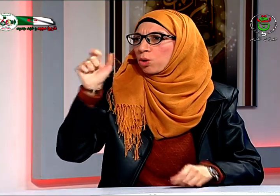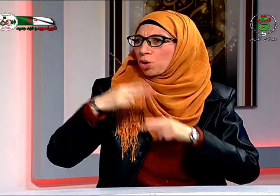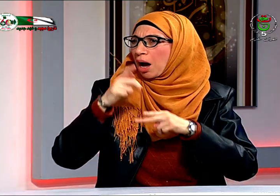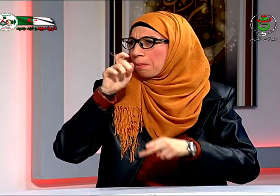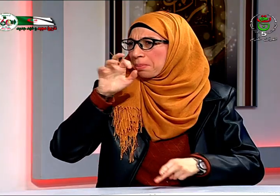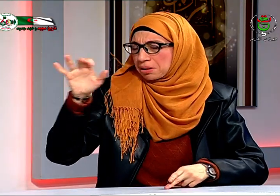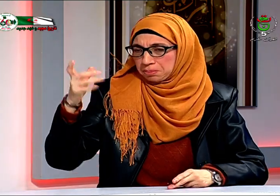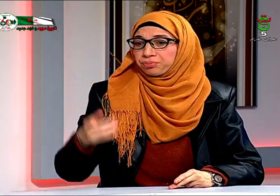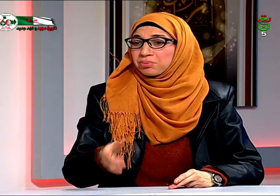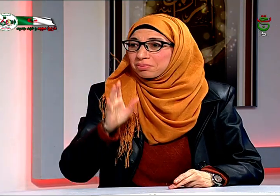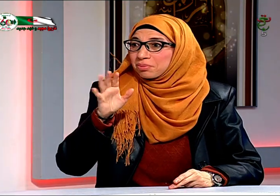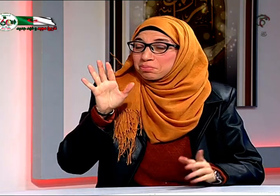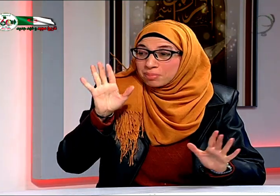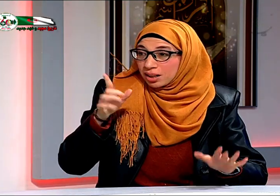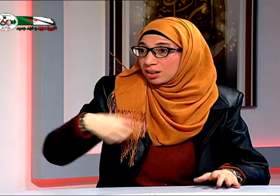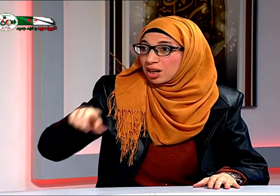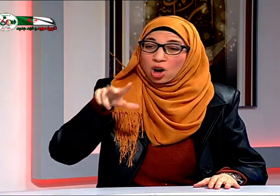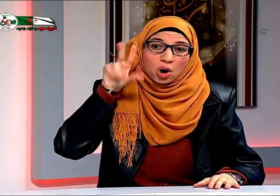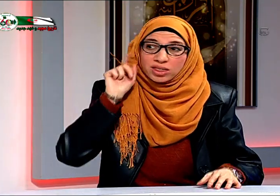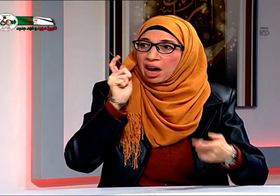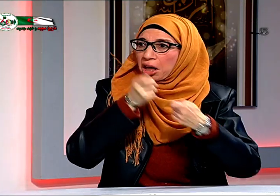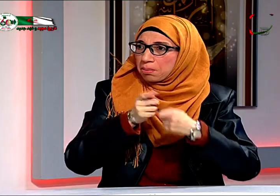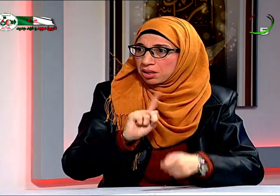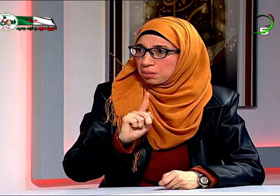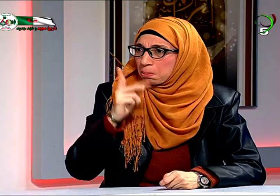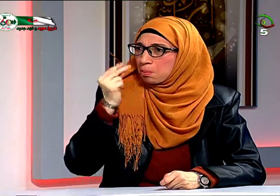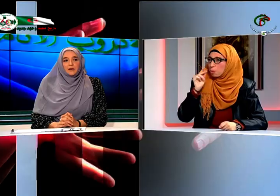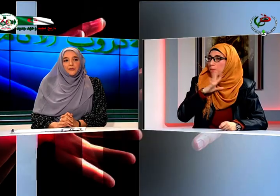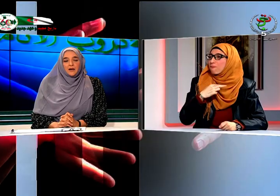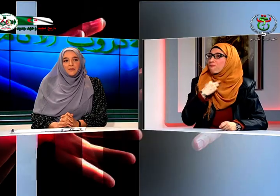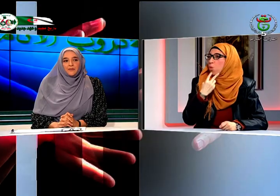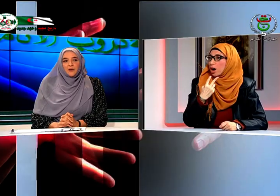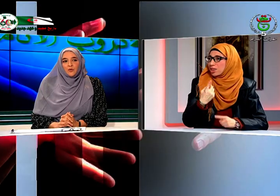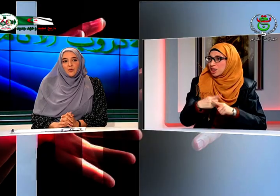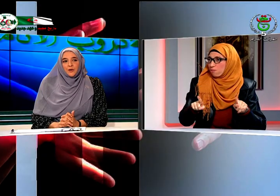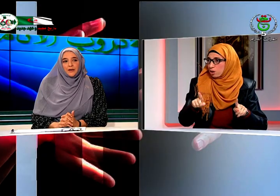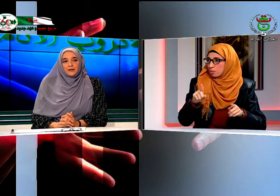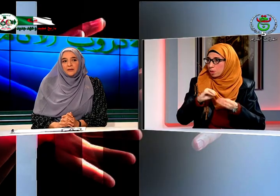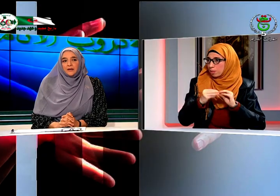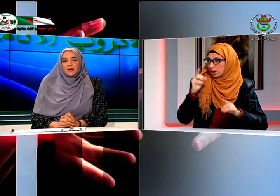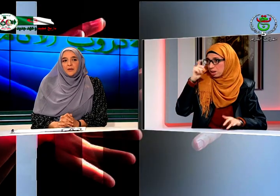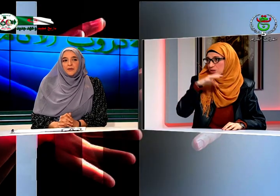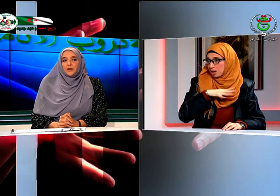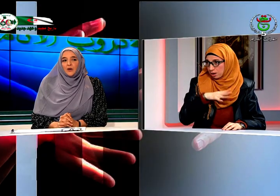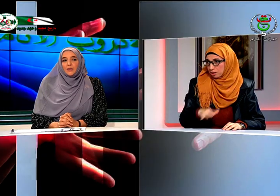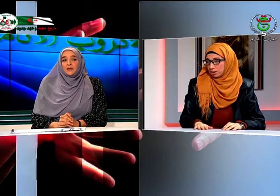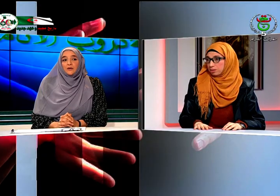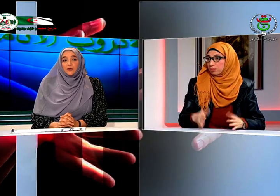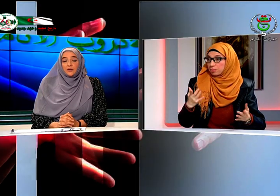وتعلمنا الأبجدية لكن الأطفال لم يفهموا يعني لم يفهموا عملية النطق